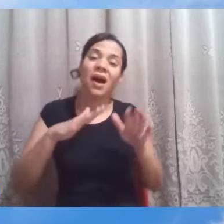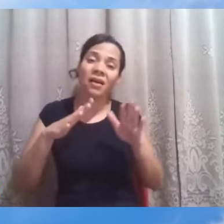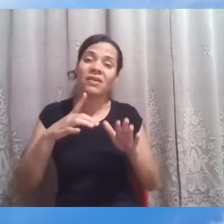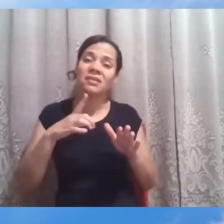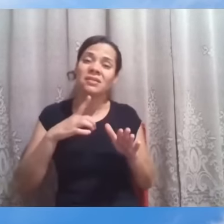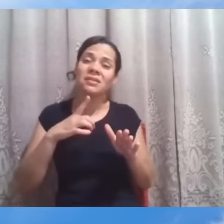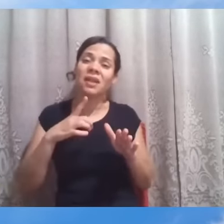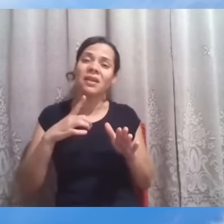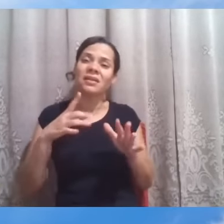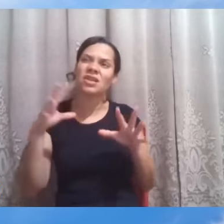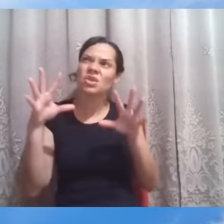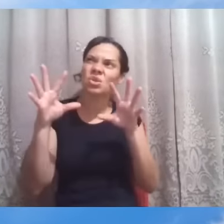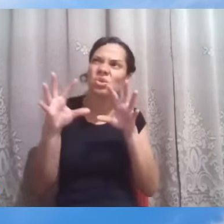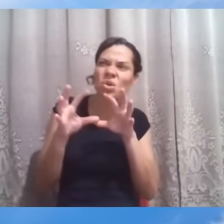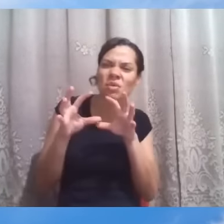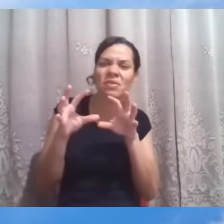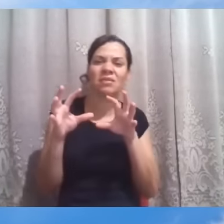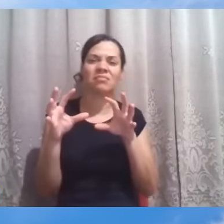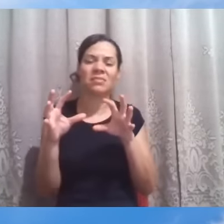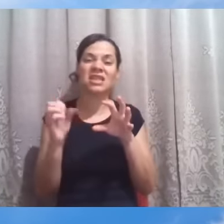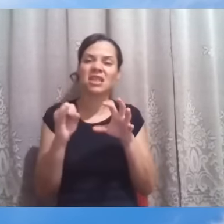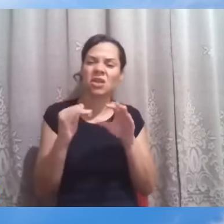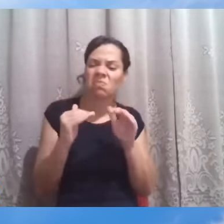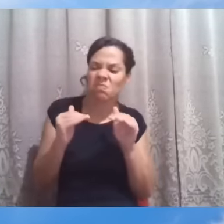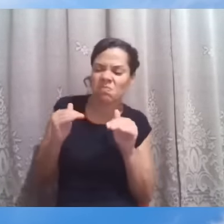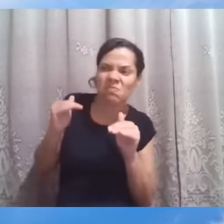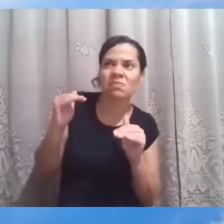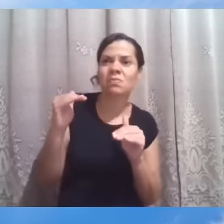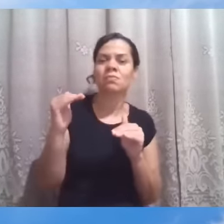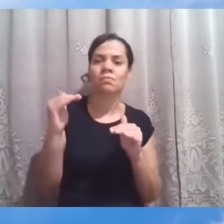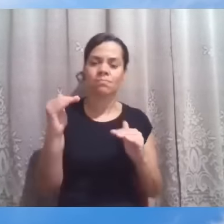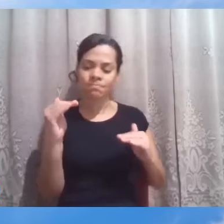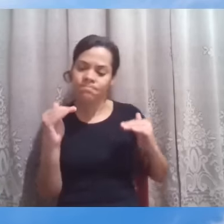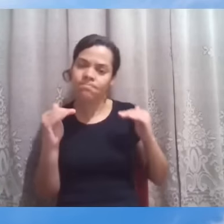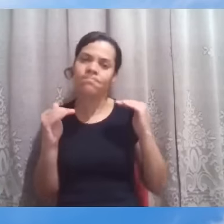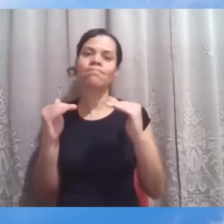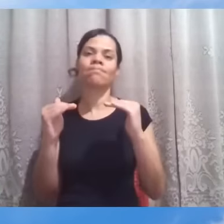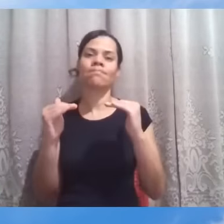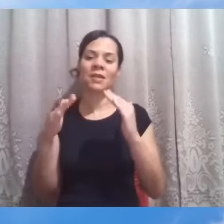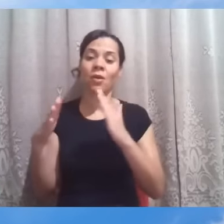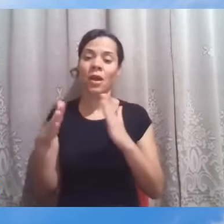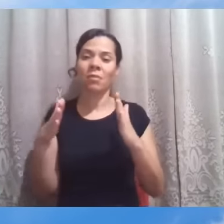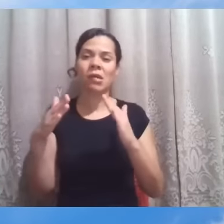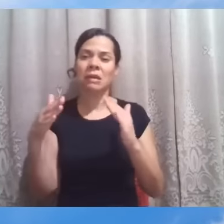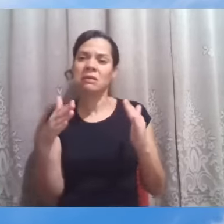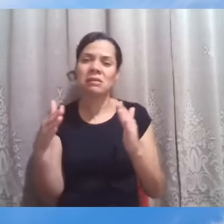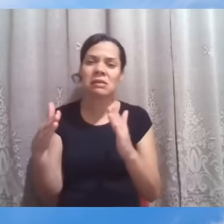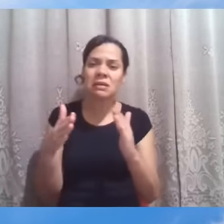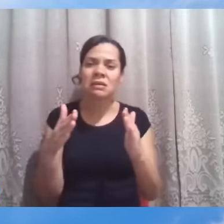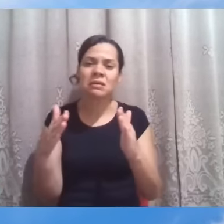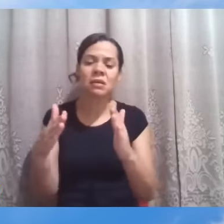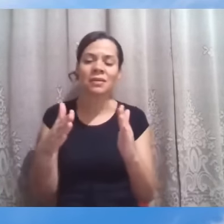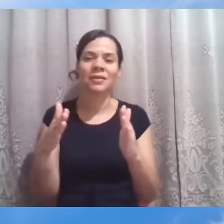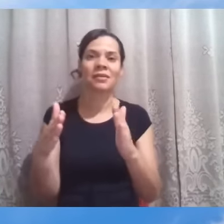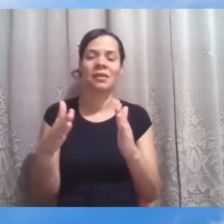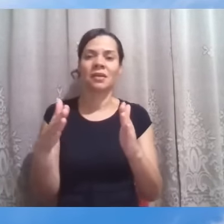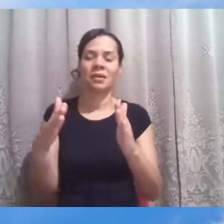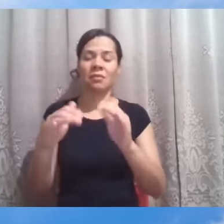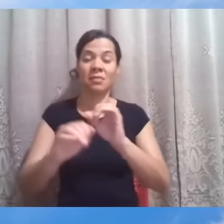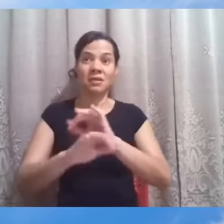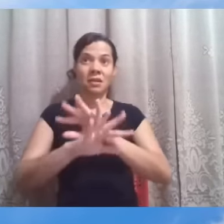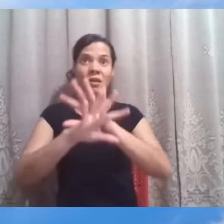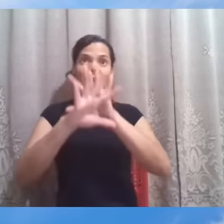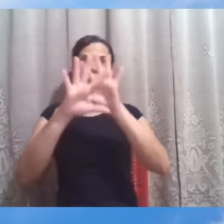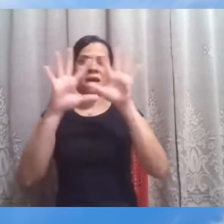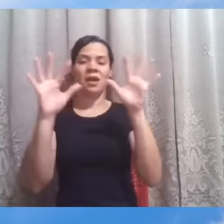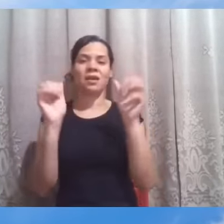desviar. Quando a gente vai sobrepondo-se a isso, então, o caminho vai se aplanhando. O caminho vai se fazendo mais claro com